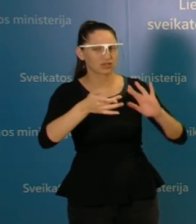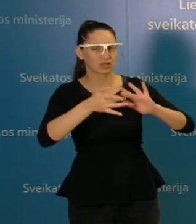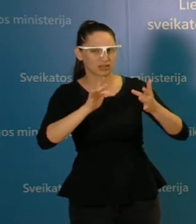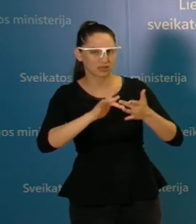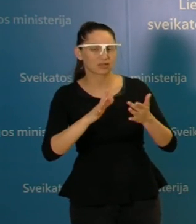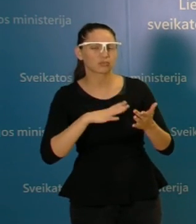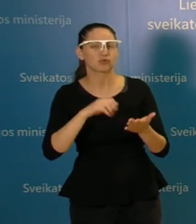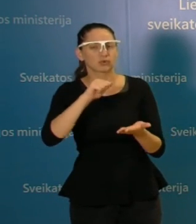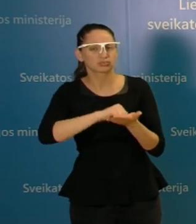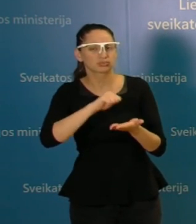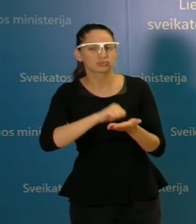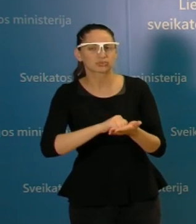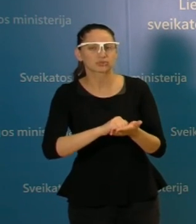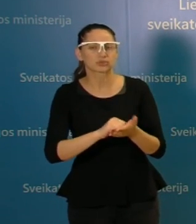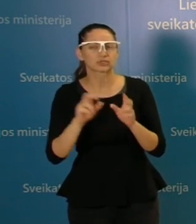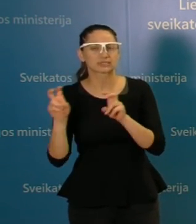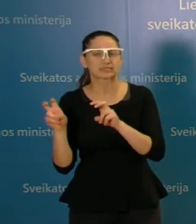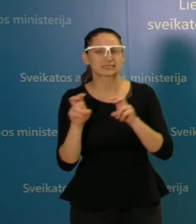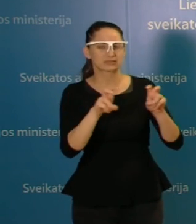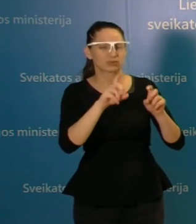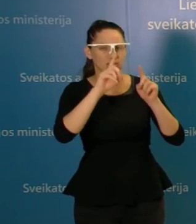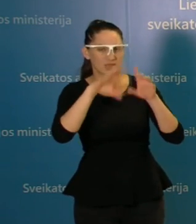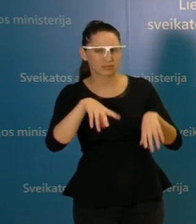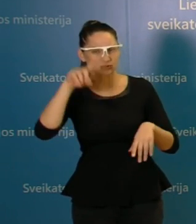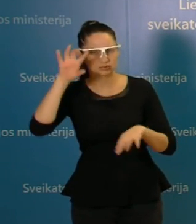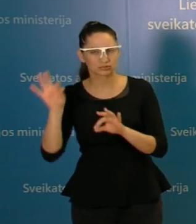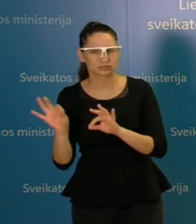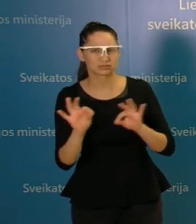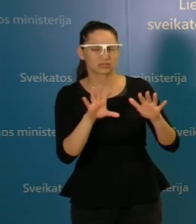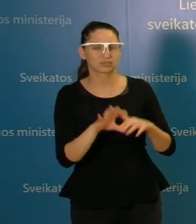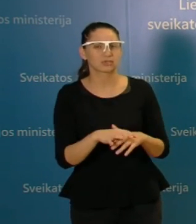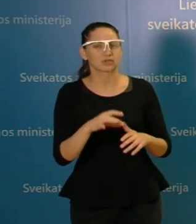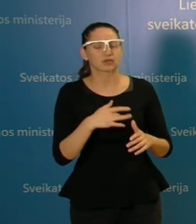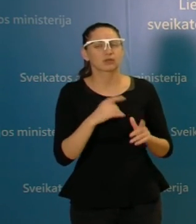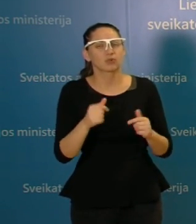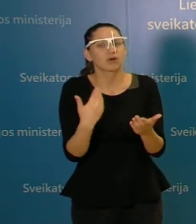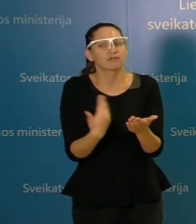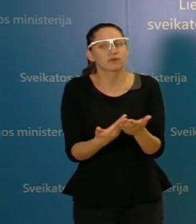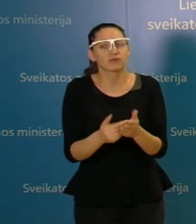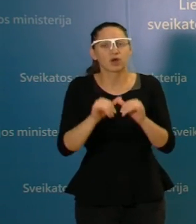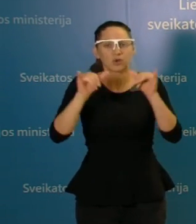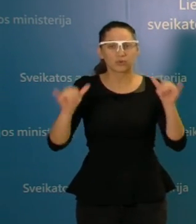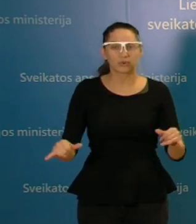žiniasklaidoje, tai aš gal jau nebecituosiu to straipsnio. Tai kaip būtų galima pakomentuoti?